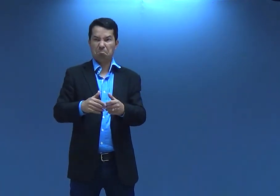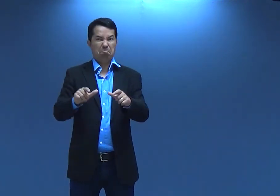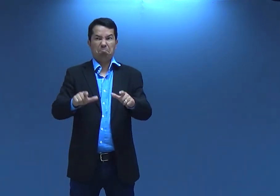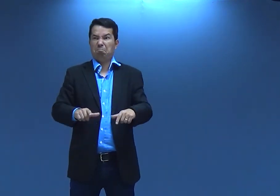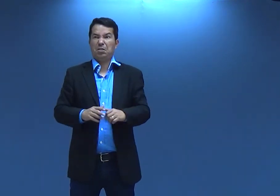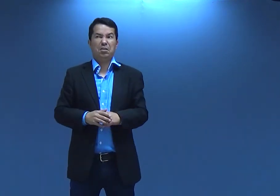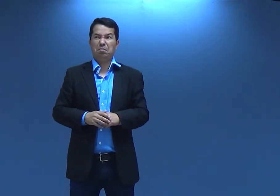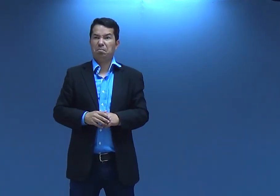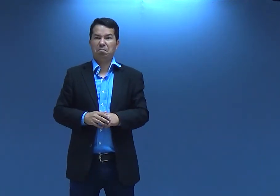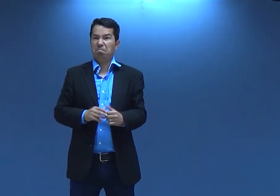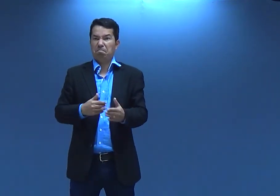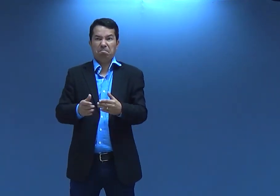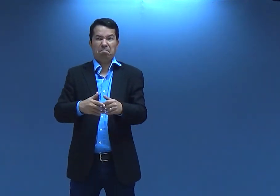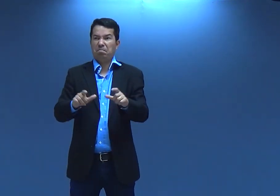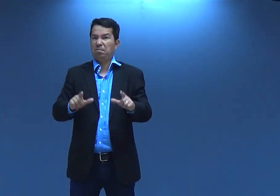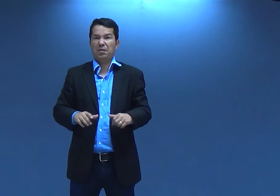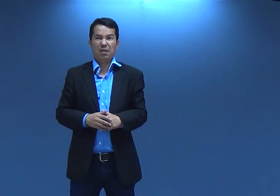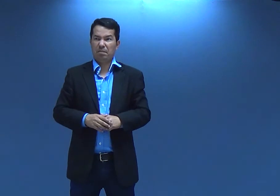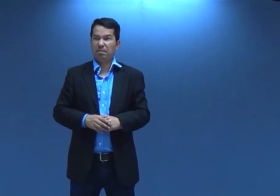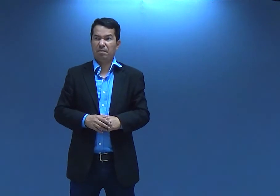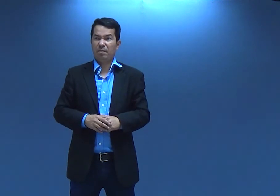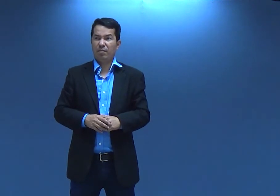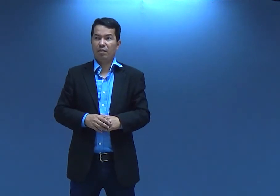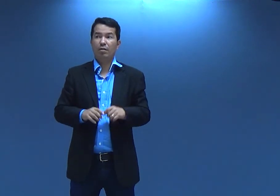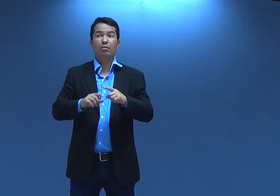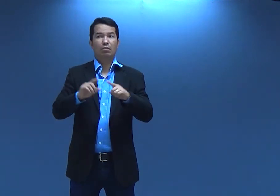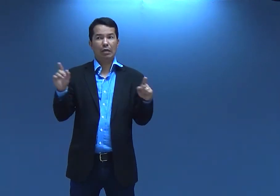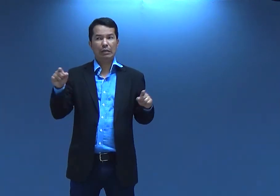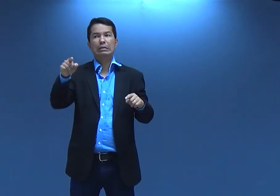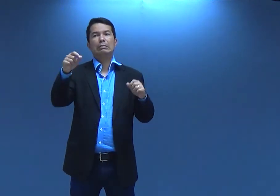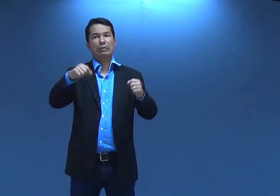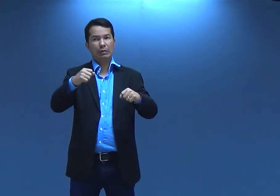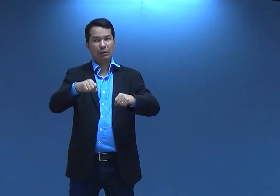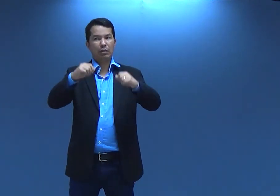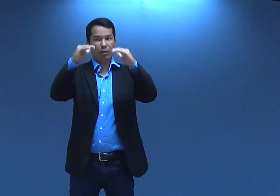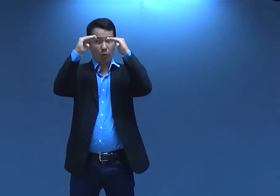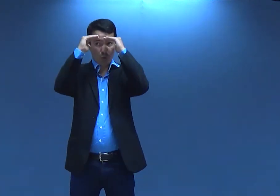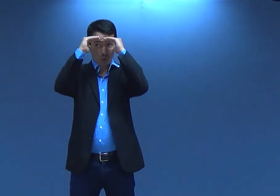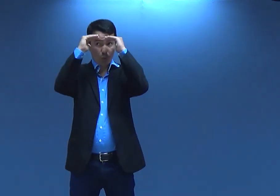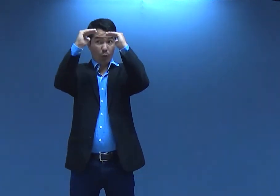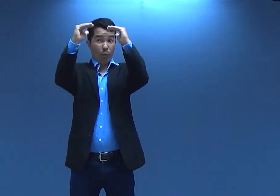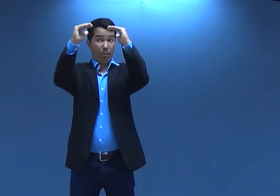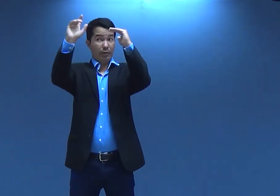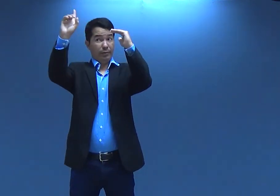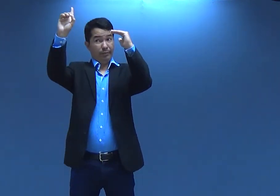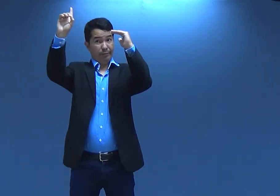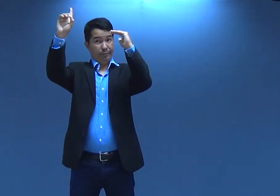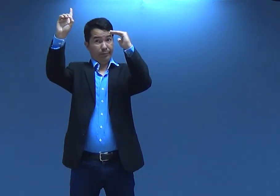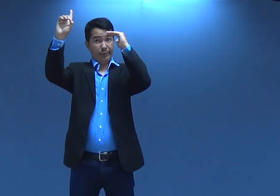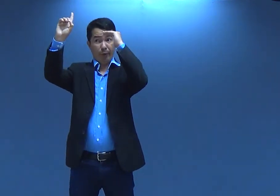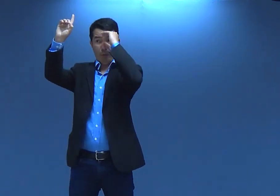não importa o lugar em qualquer lugar mas você precisa obedecer a ele